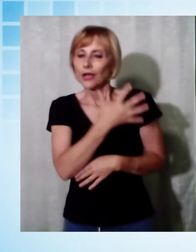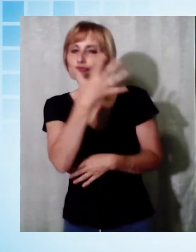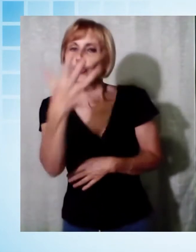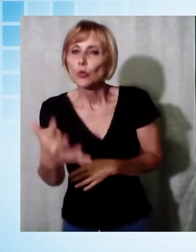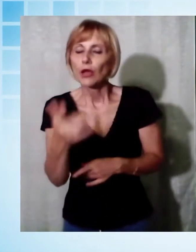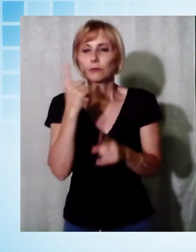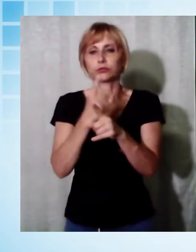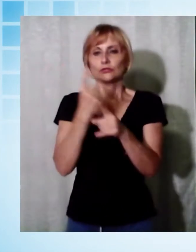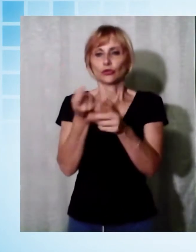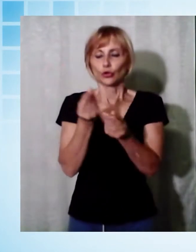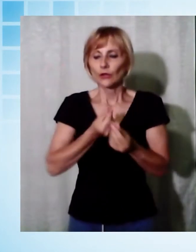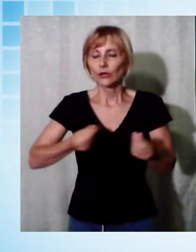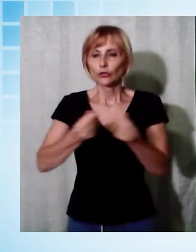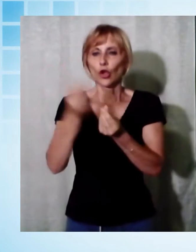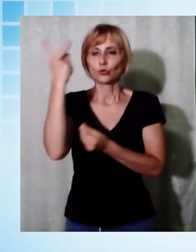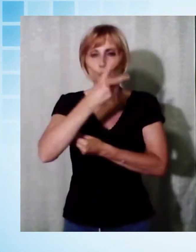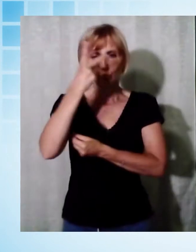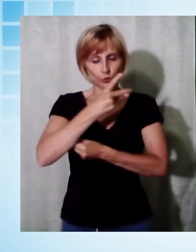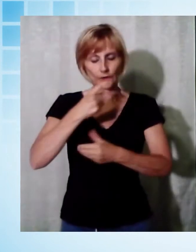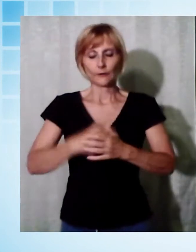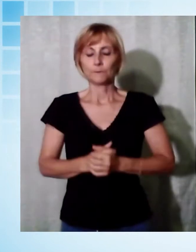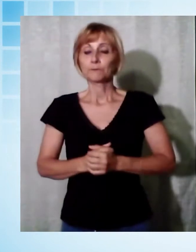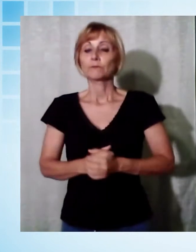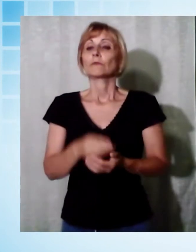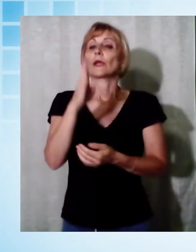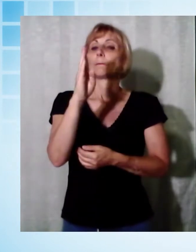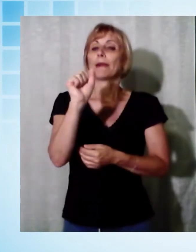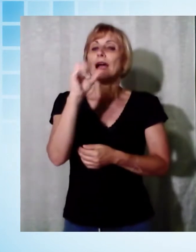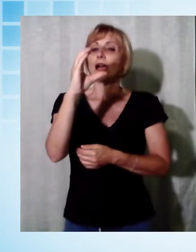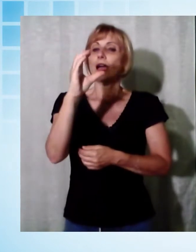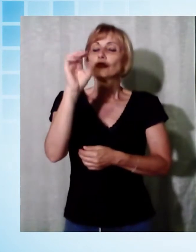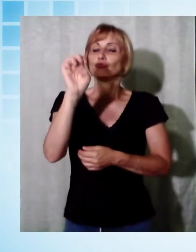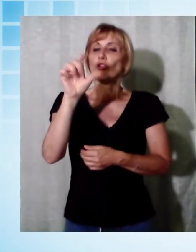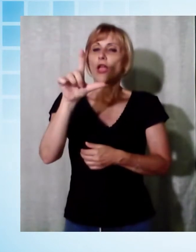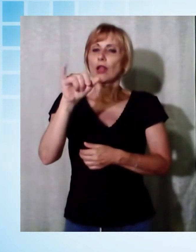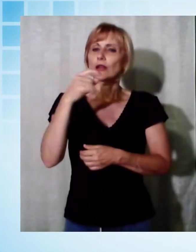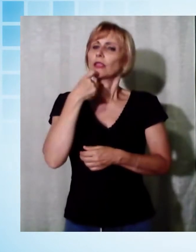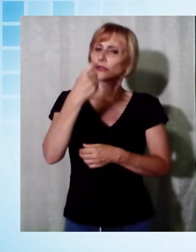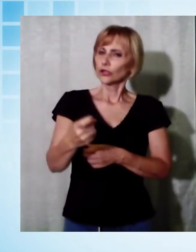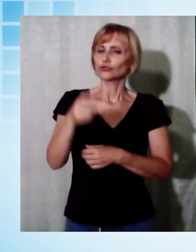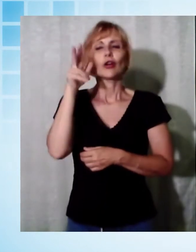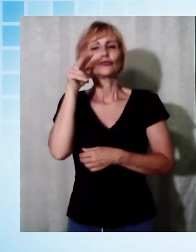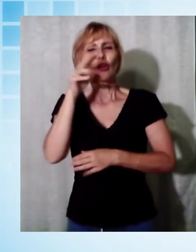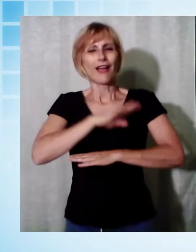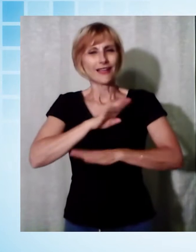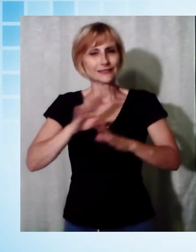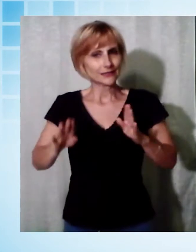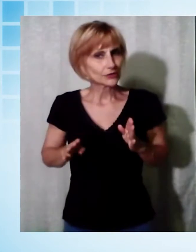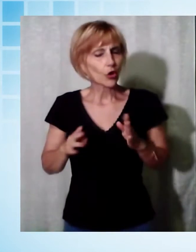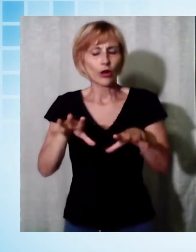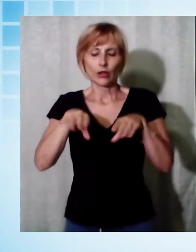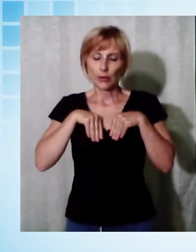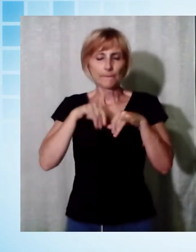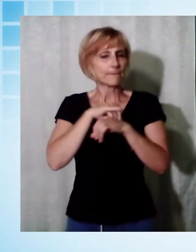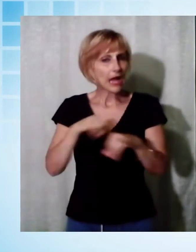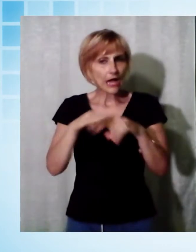del nostro territorio. Baccelli sottolinea come l'assessore non si sottragga mai al confronto e ricerchi soluzioni giuste con un dialogo aperto